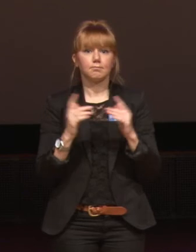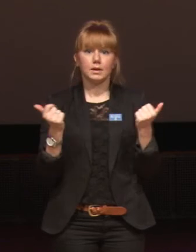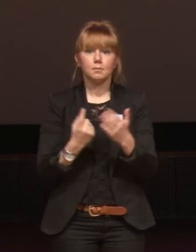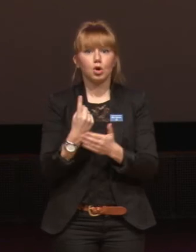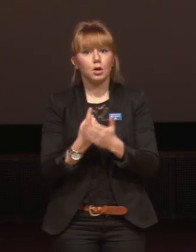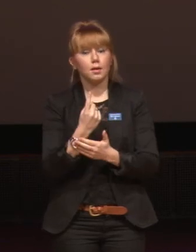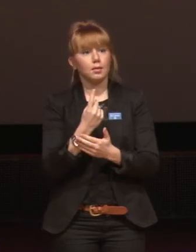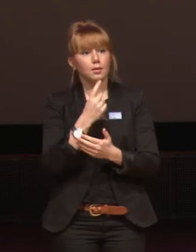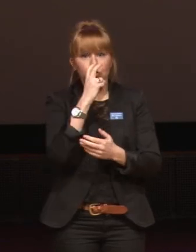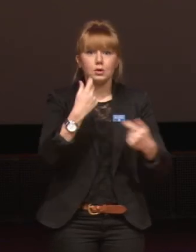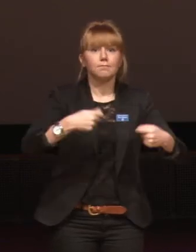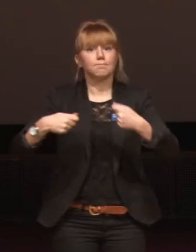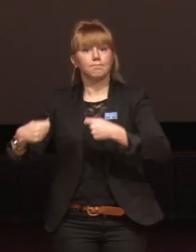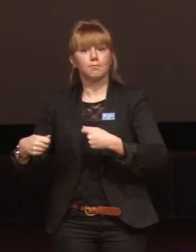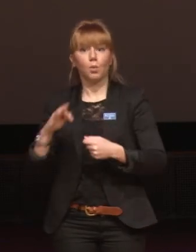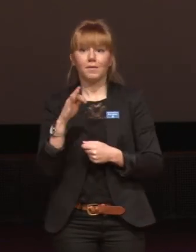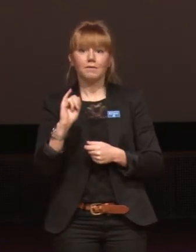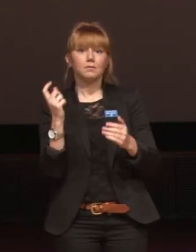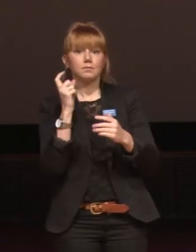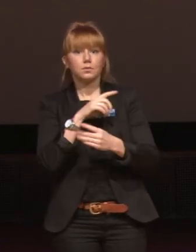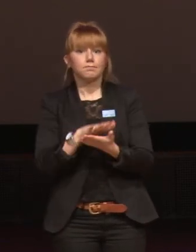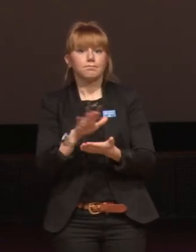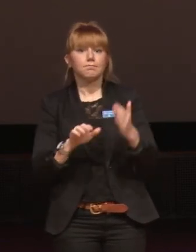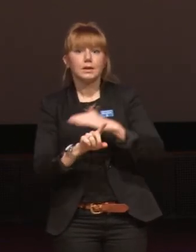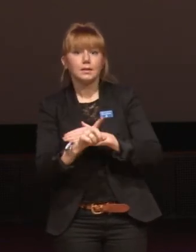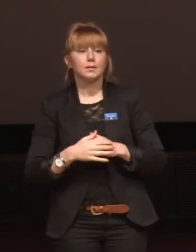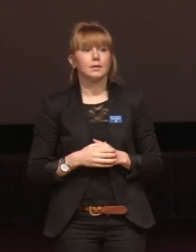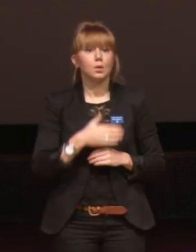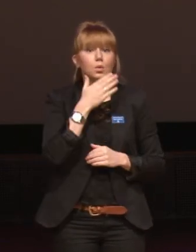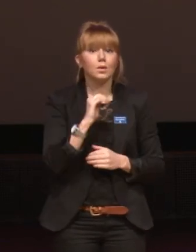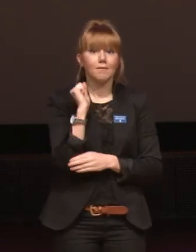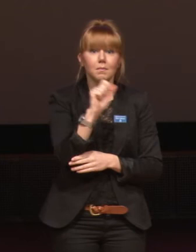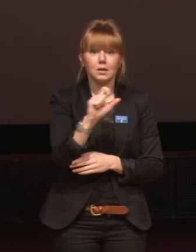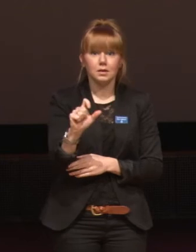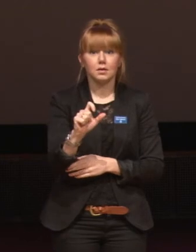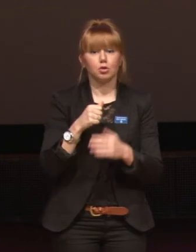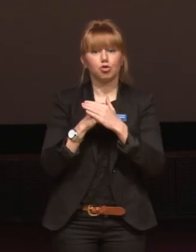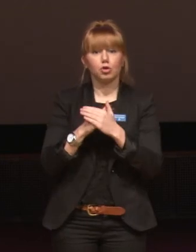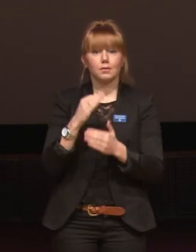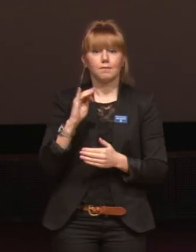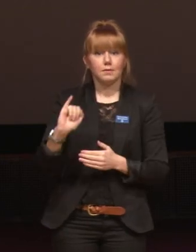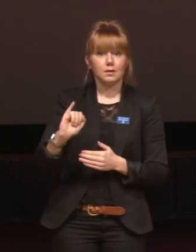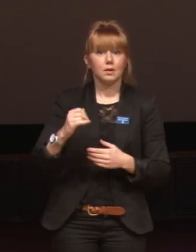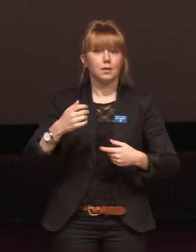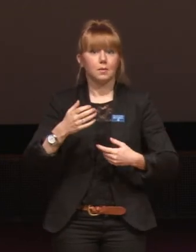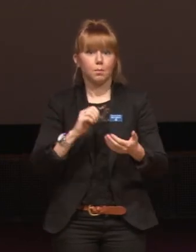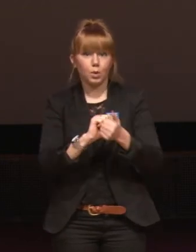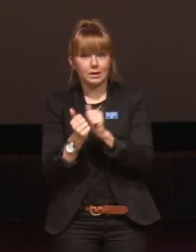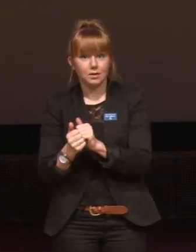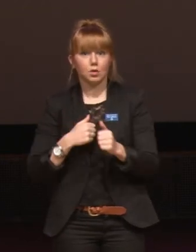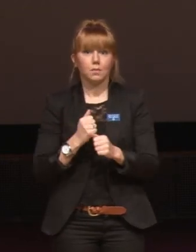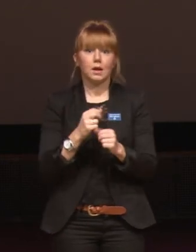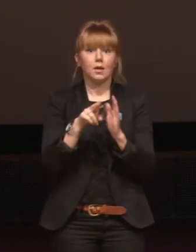att synas där FI annars inte kommer in. Unga feminister står bakom FIs politik. Vi arbetar för en